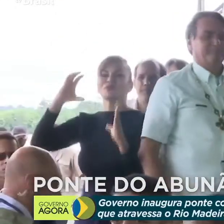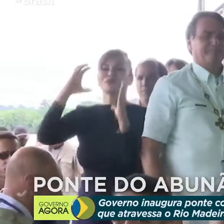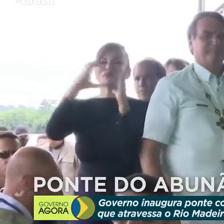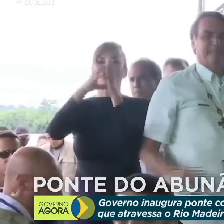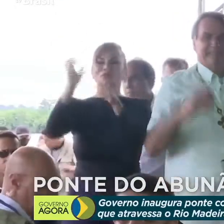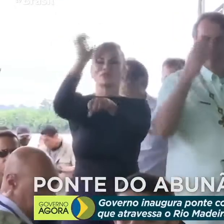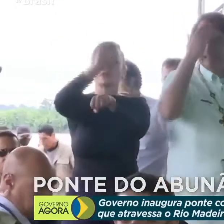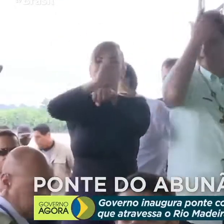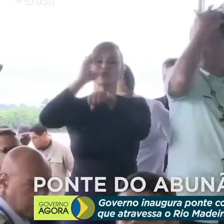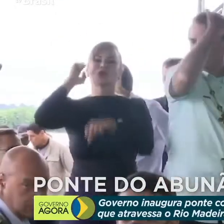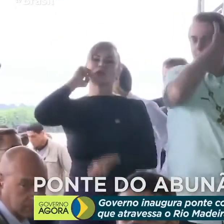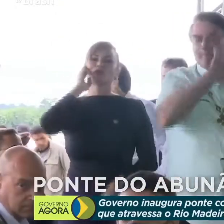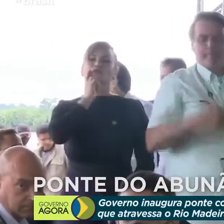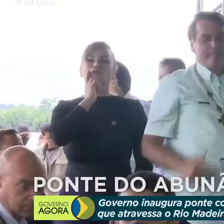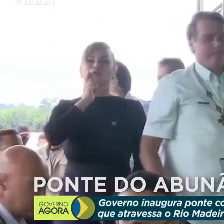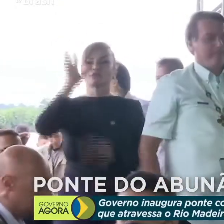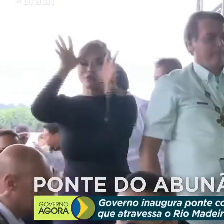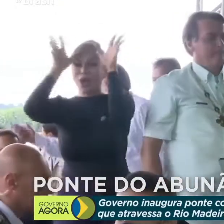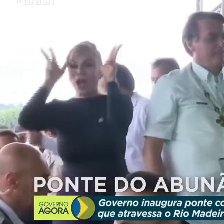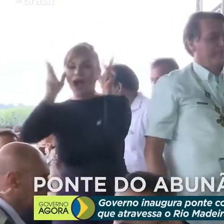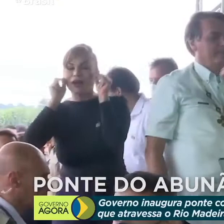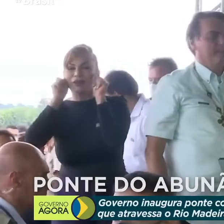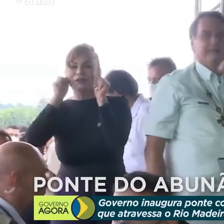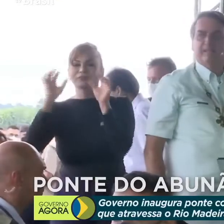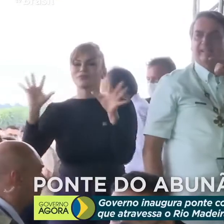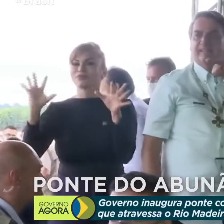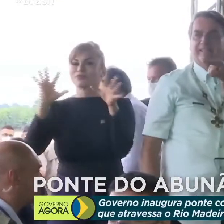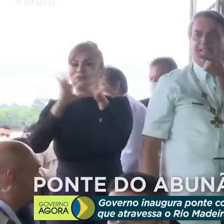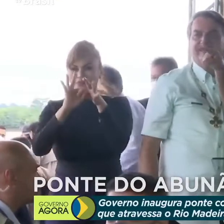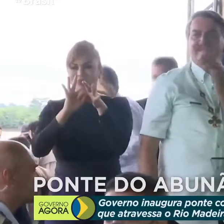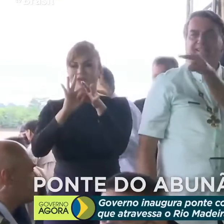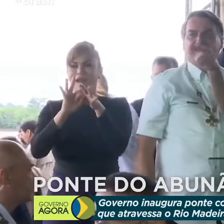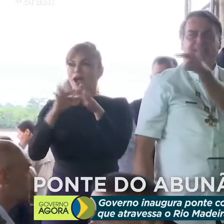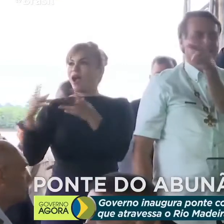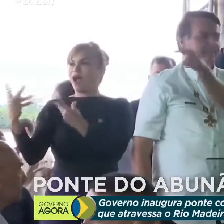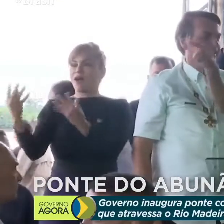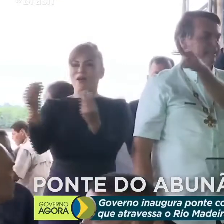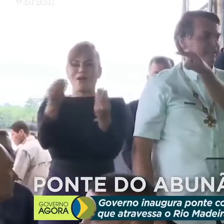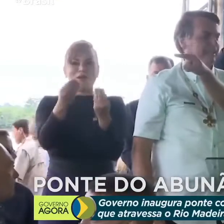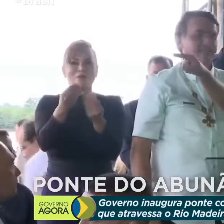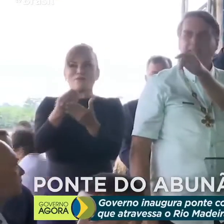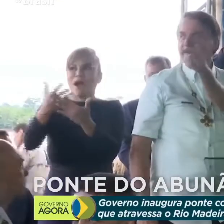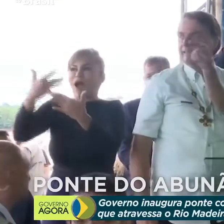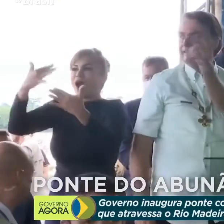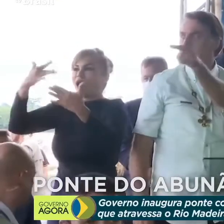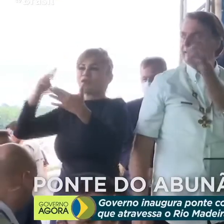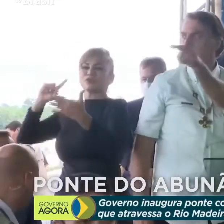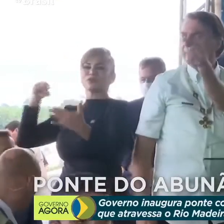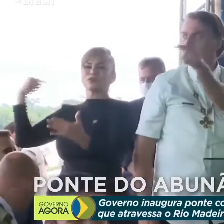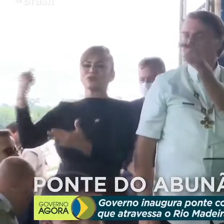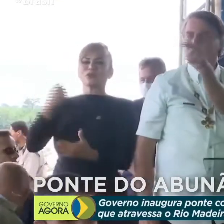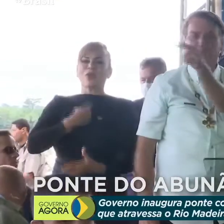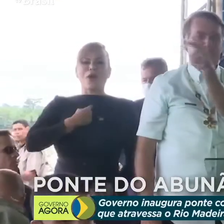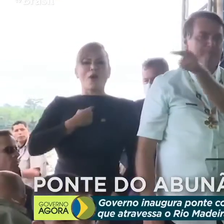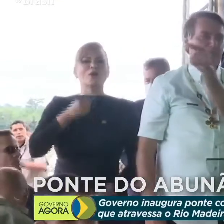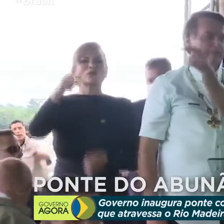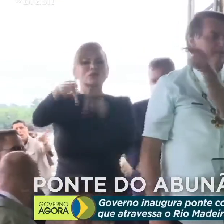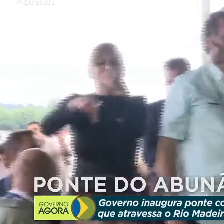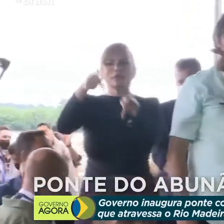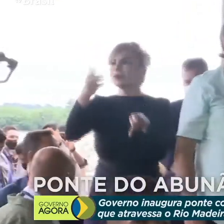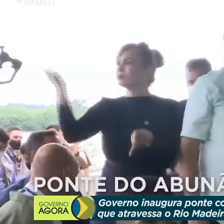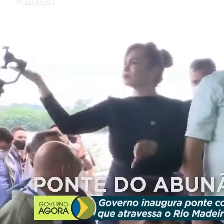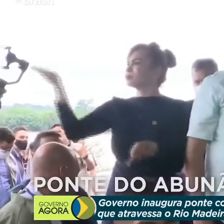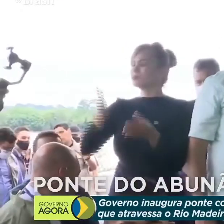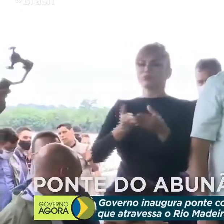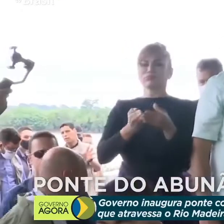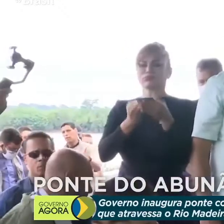estado de Rondônia e Acre. Muitos dias, nossos caminhões tiveram que passar essas